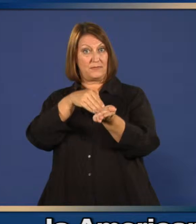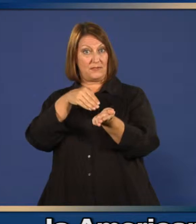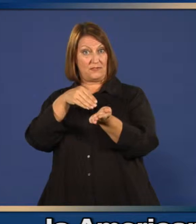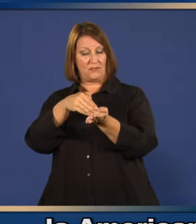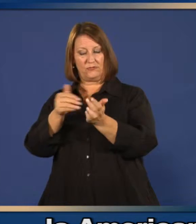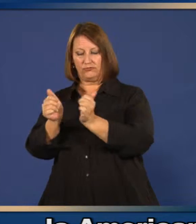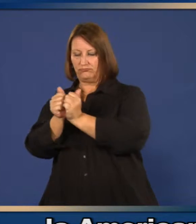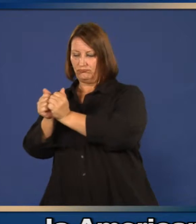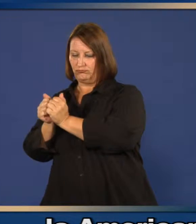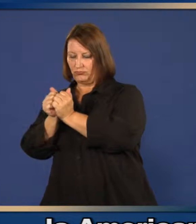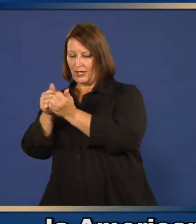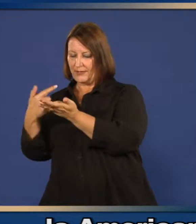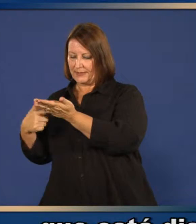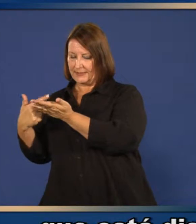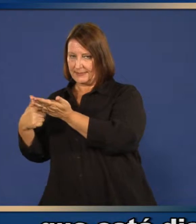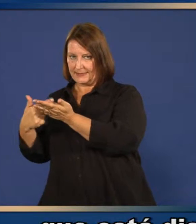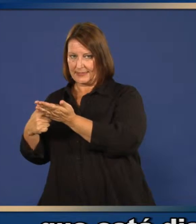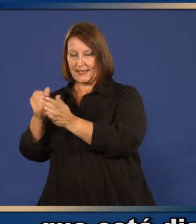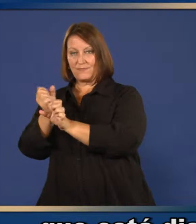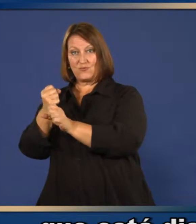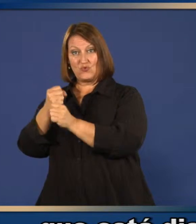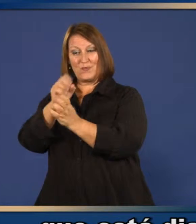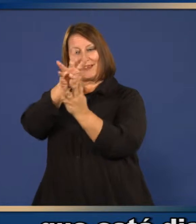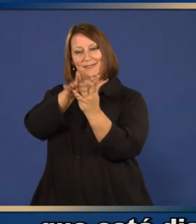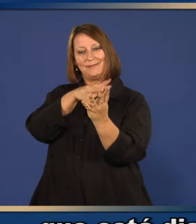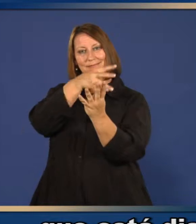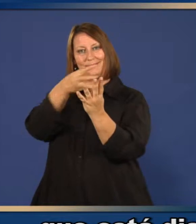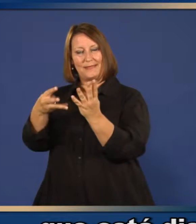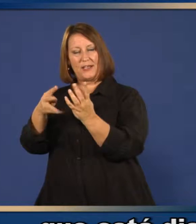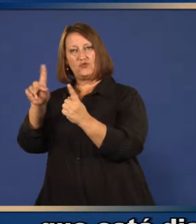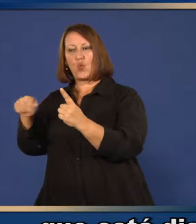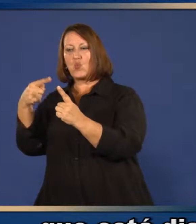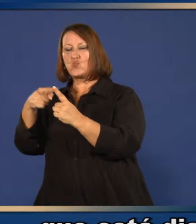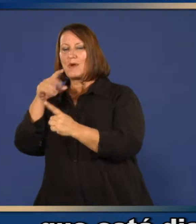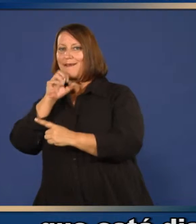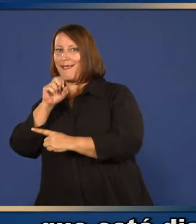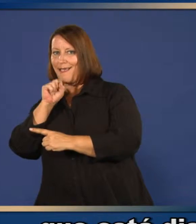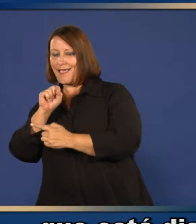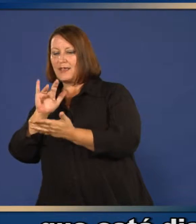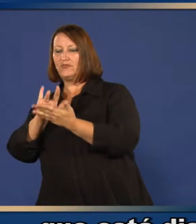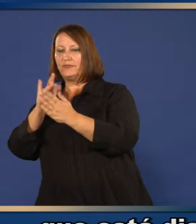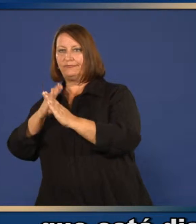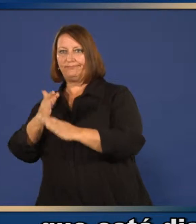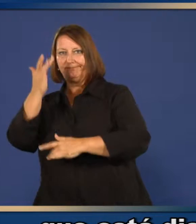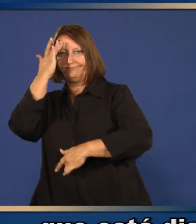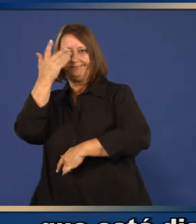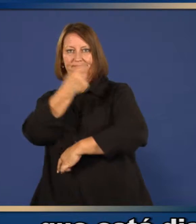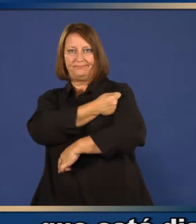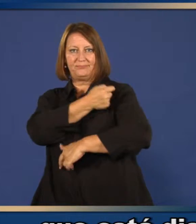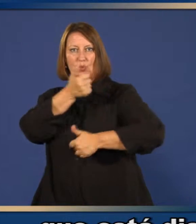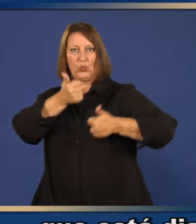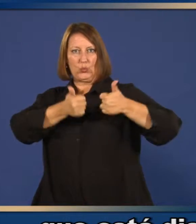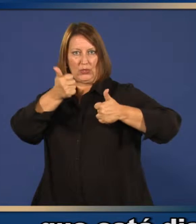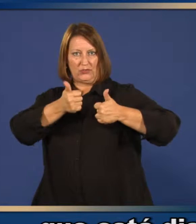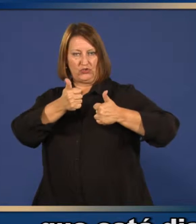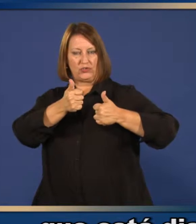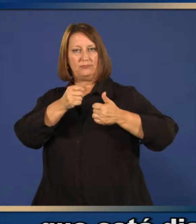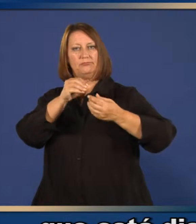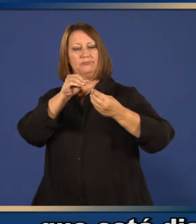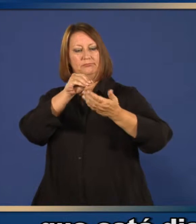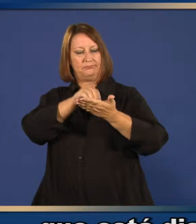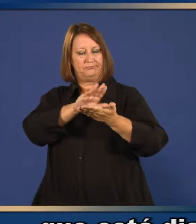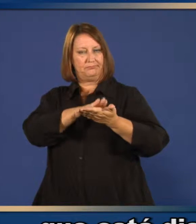de Médicos de Familia, que está adicionado por expertos a fin de asegurar la protección y